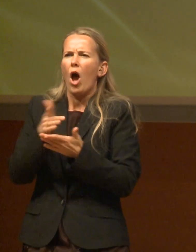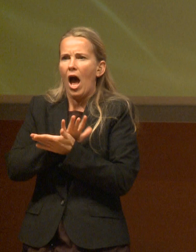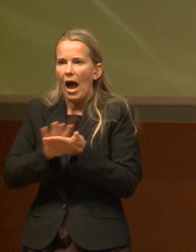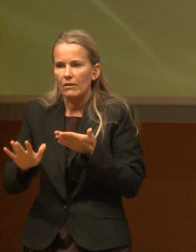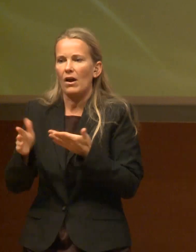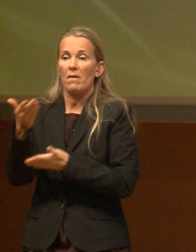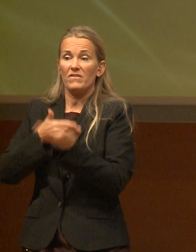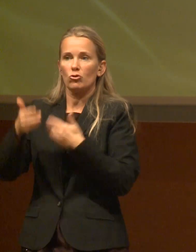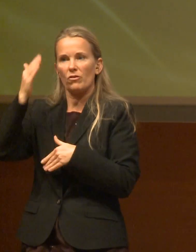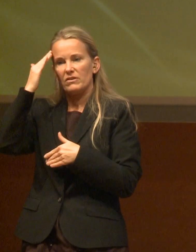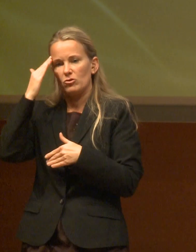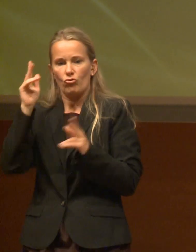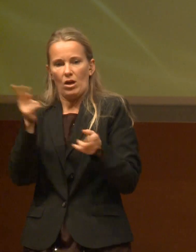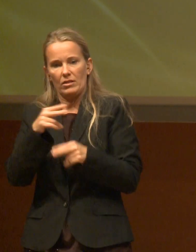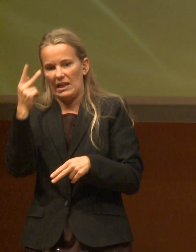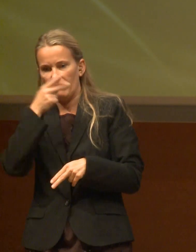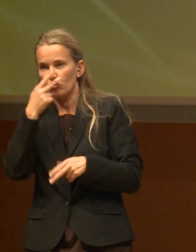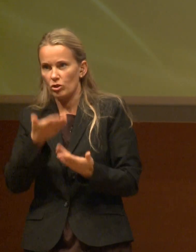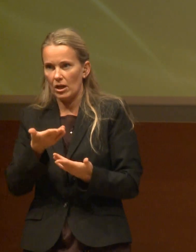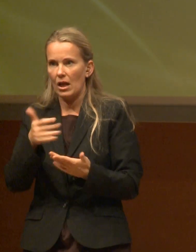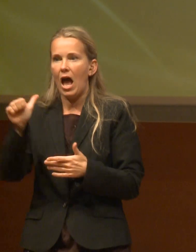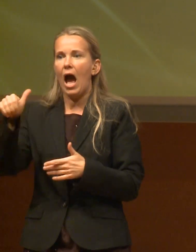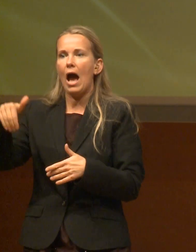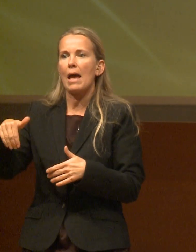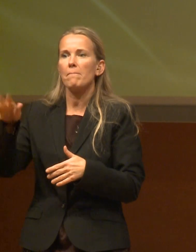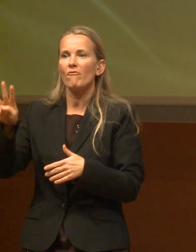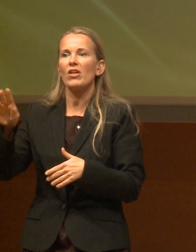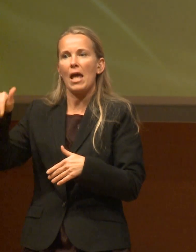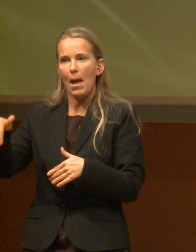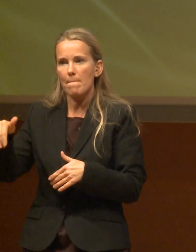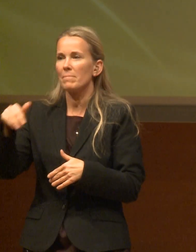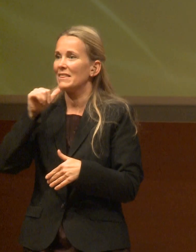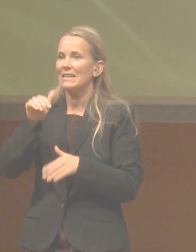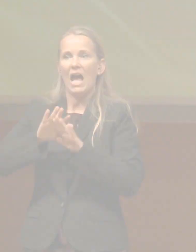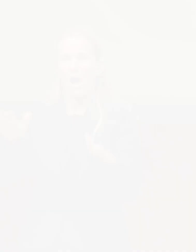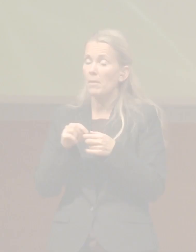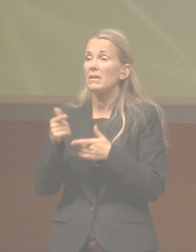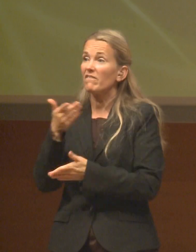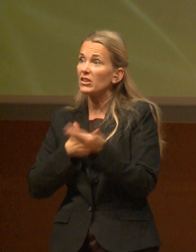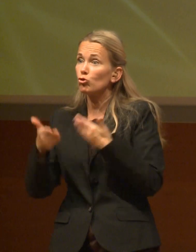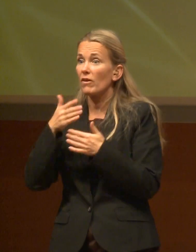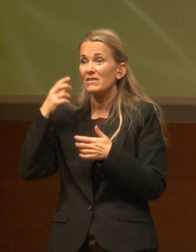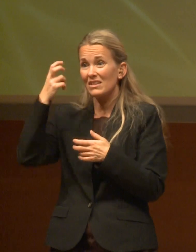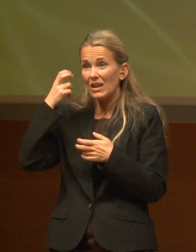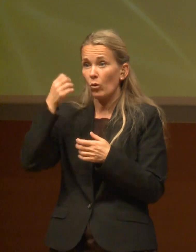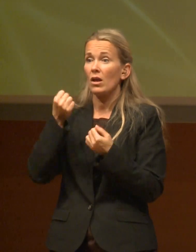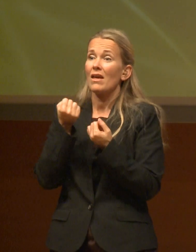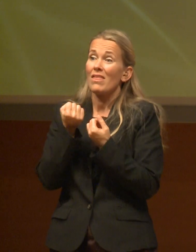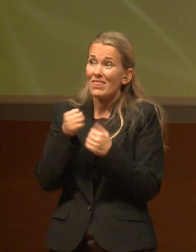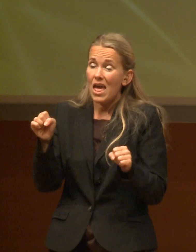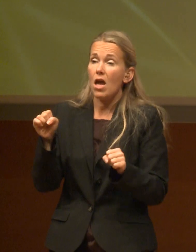eben Wirtschaftswissenschaftler nicht verstehen können, das ANWN-Gesetz, nicht aus nix wird nix. In der neoliberalen